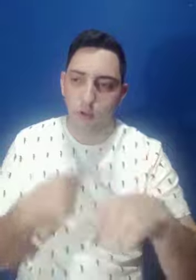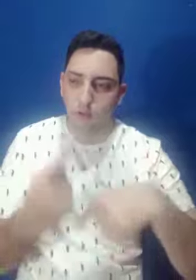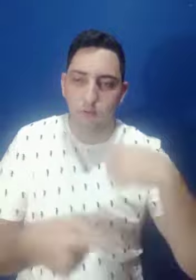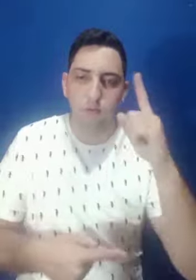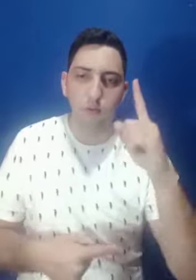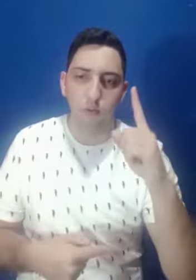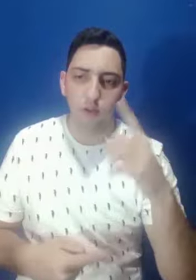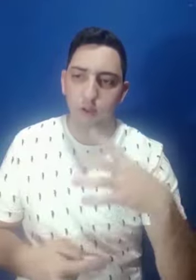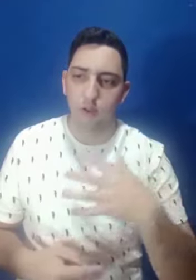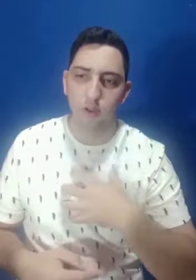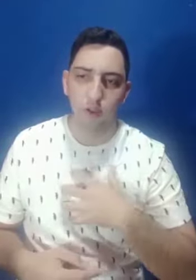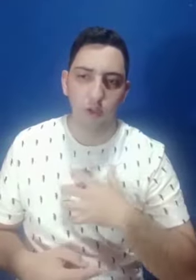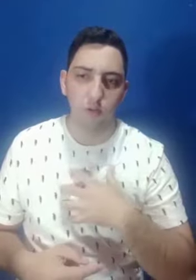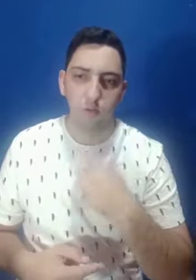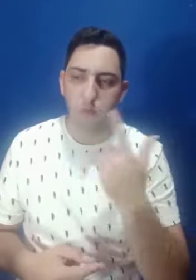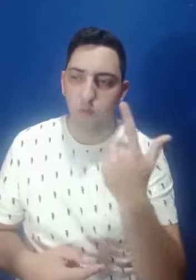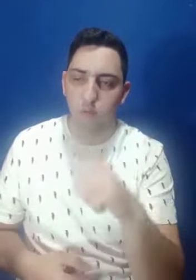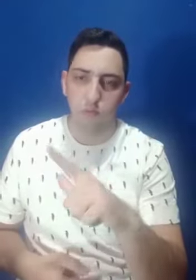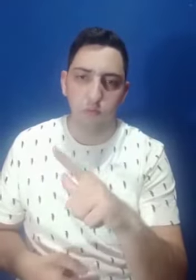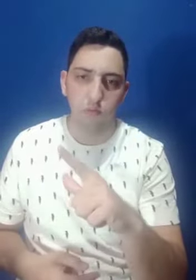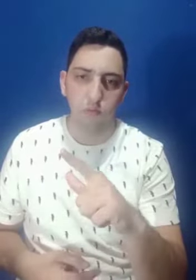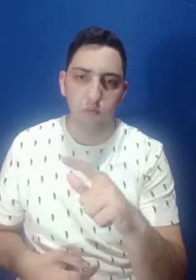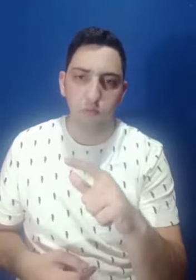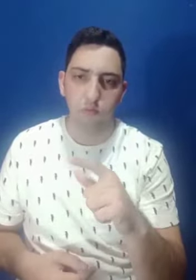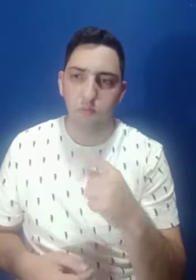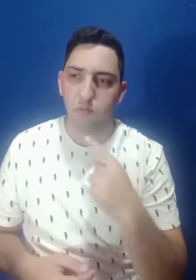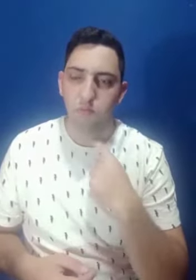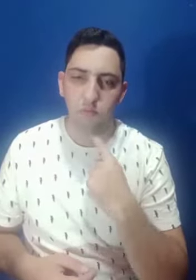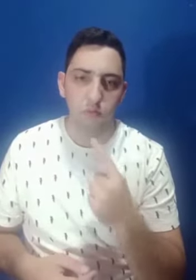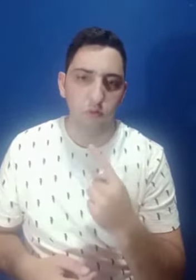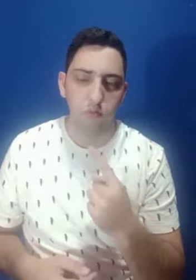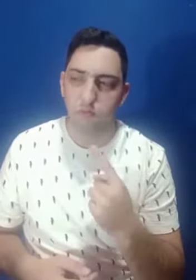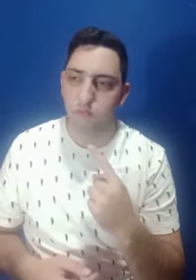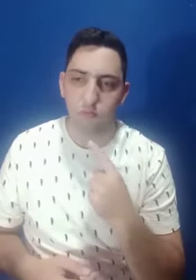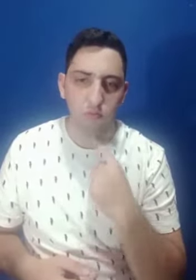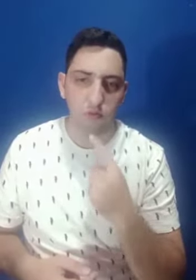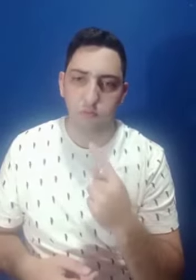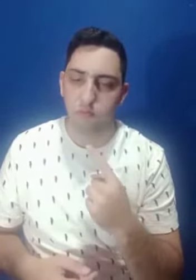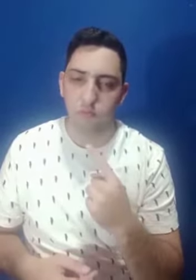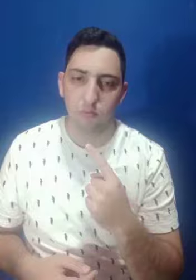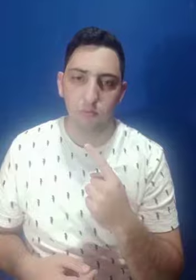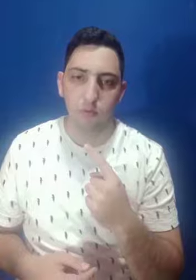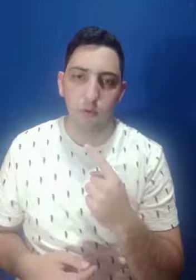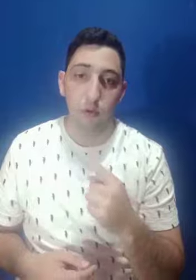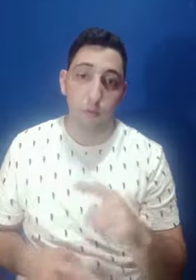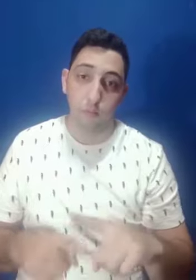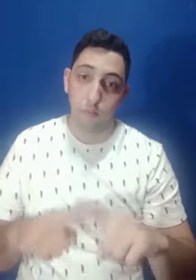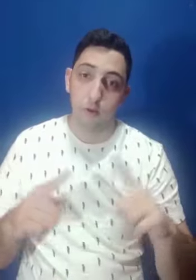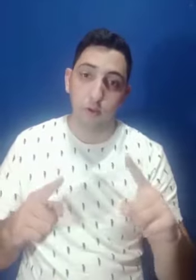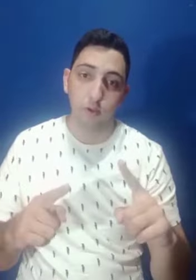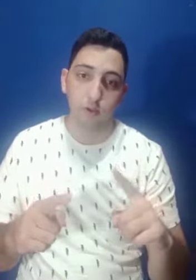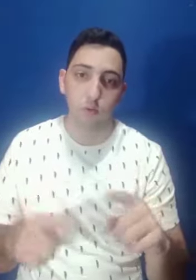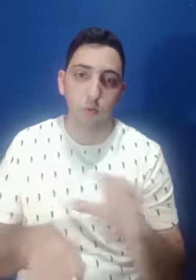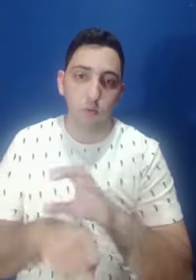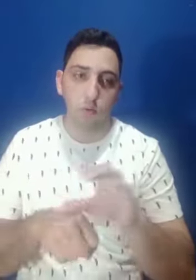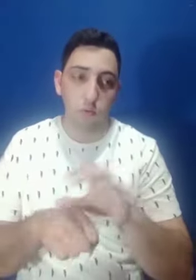Era diferente de outros cursos que eu não desenvolvia, não evoluía. O jeito que eles ensinavam era diferente, não dava.